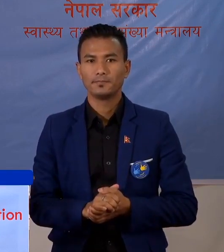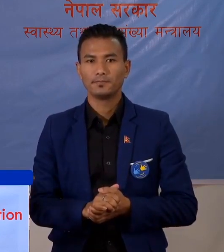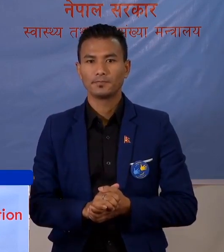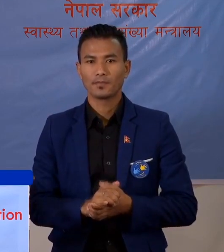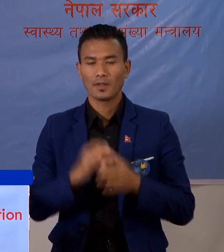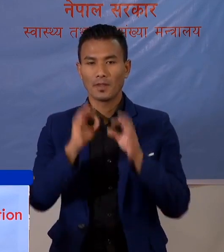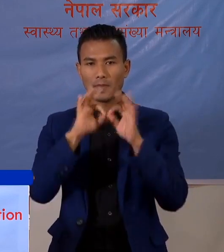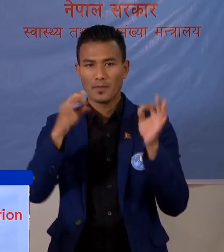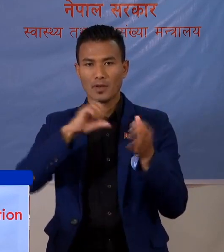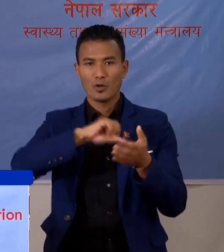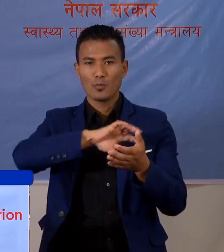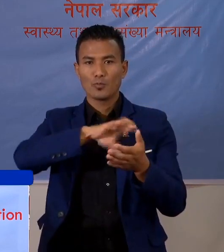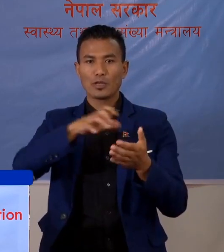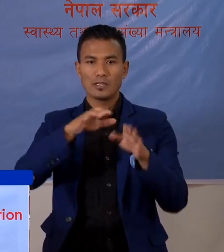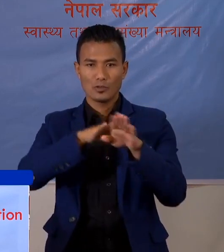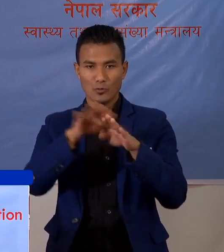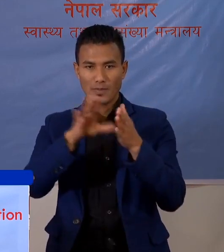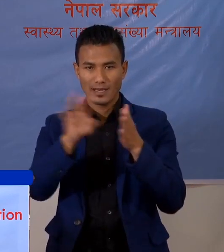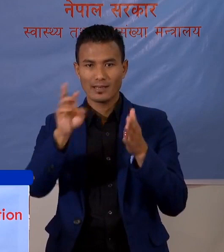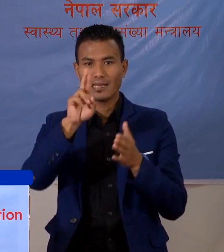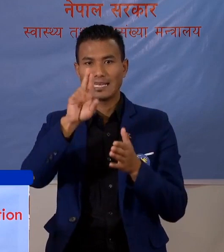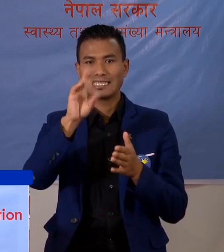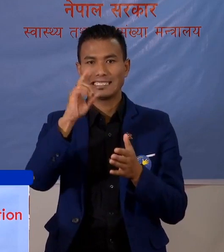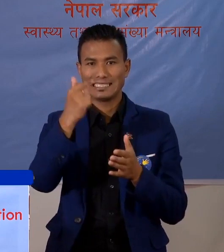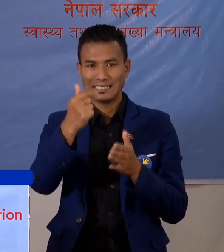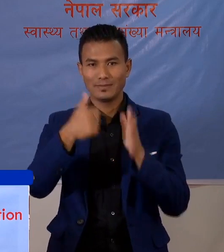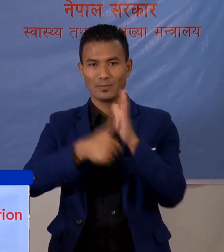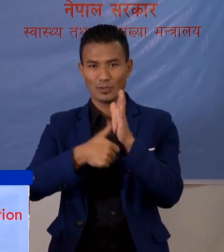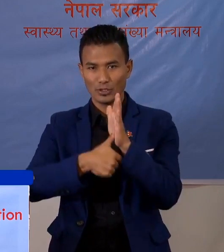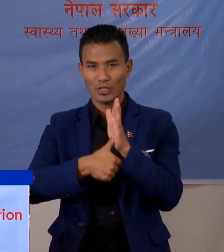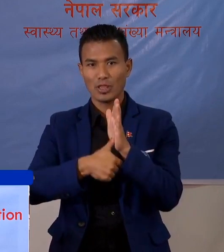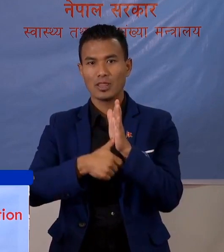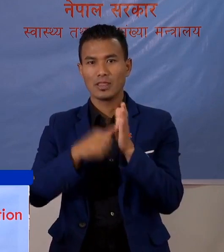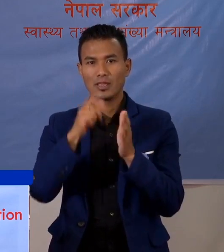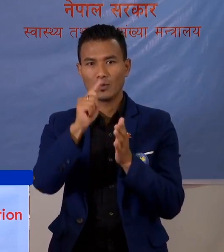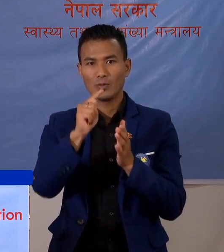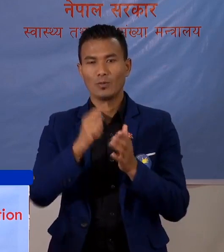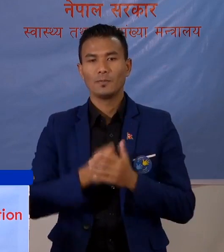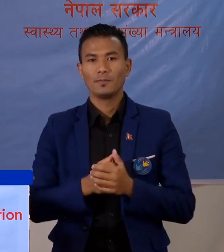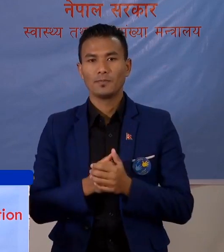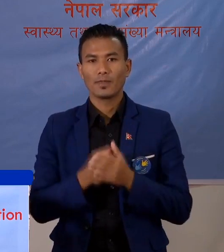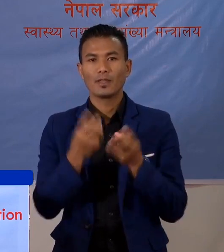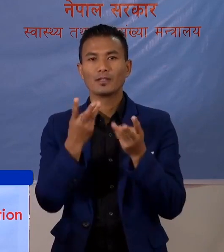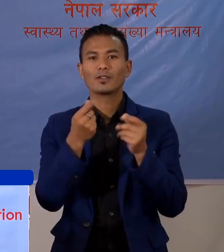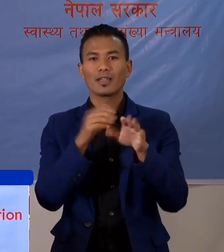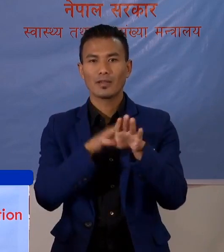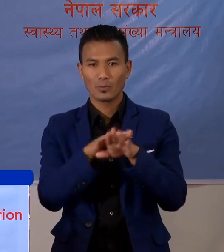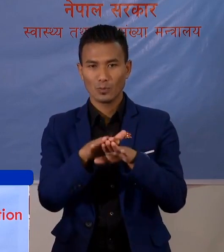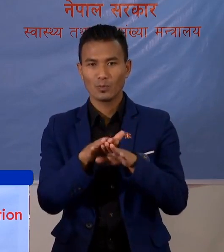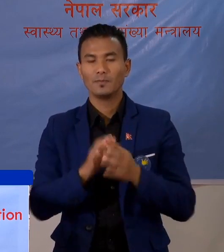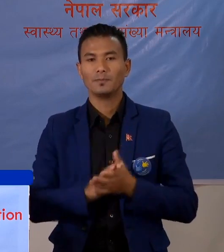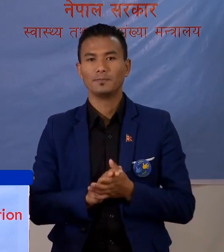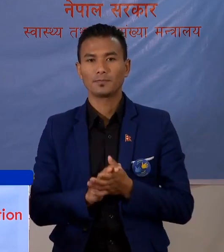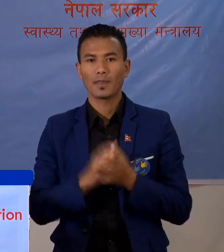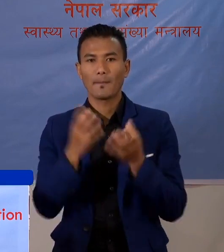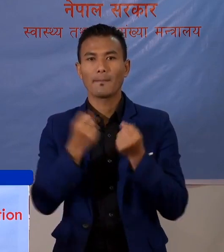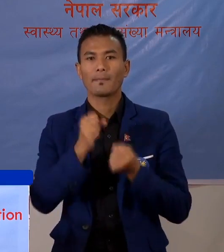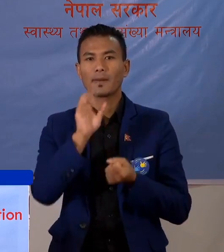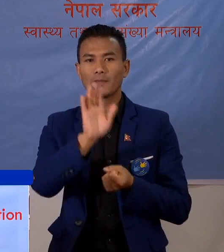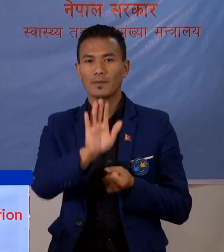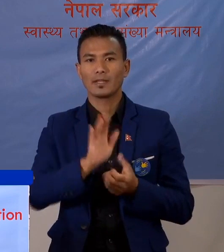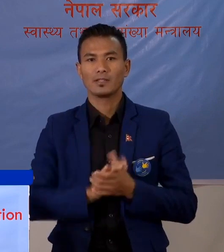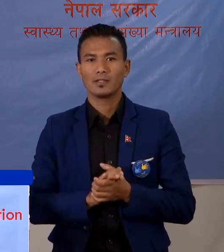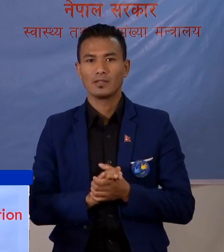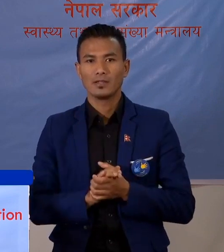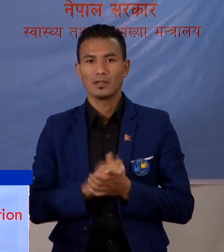बिविन्न प्रदेश अरुबाट प्राफ्ट आडिटी को परिक्षेन का संख्या अरु प्राफ्ट बहेकासन,